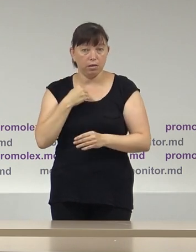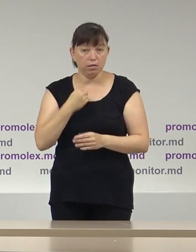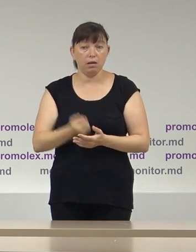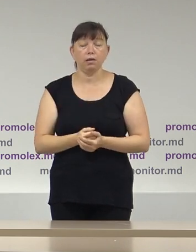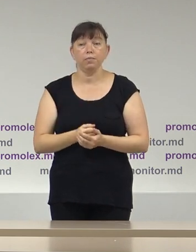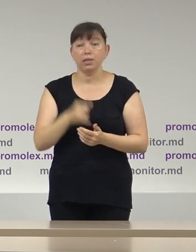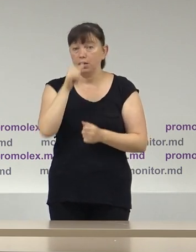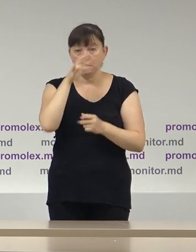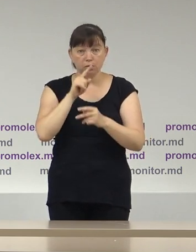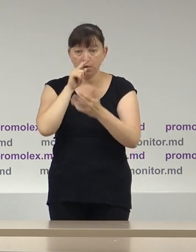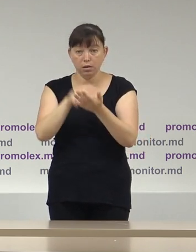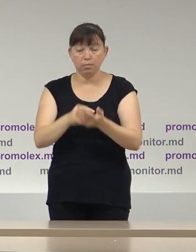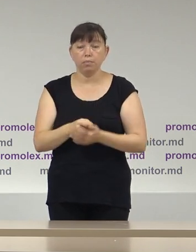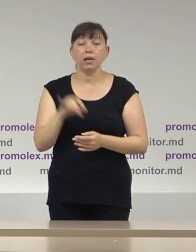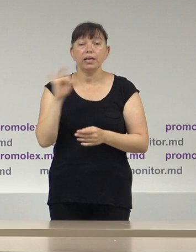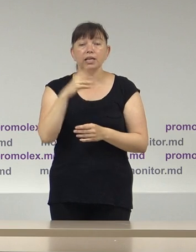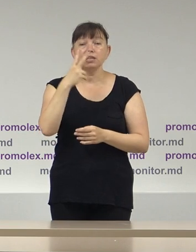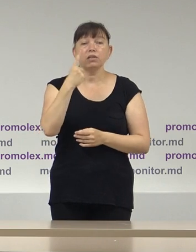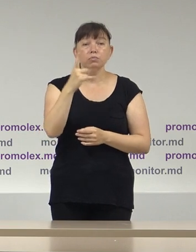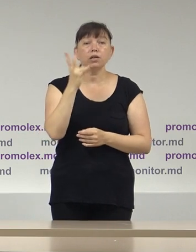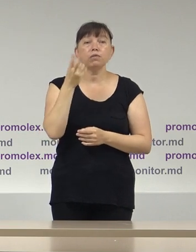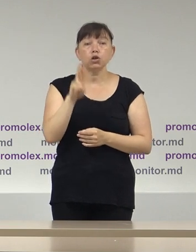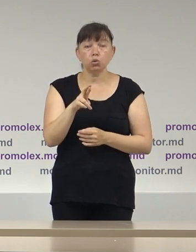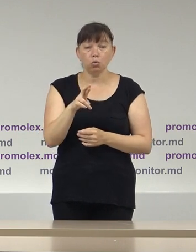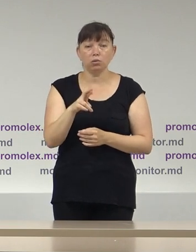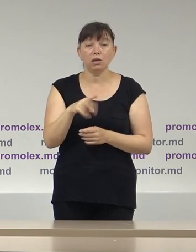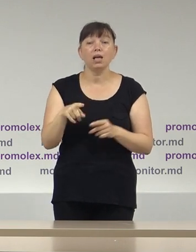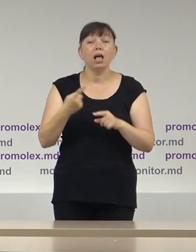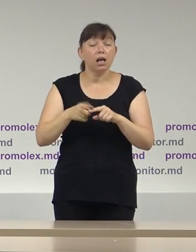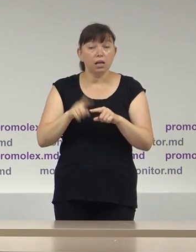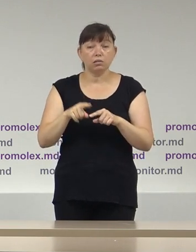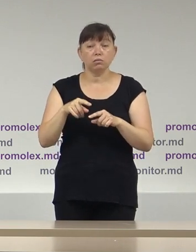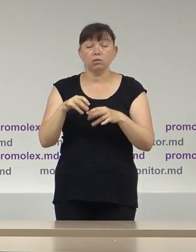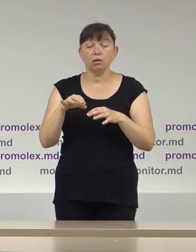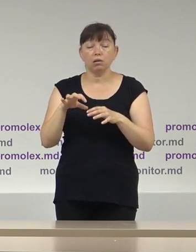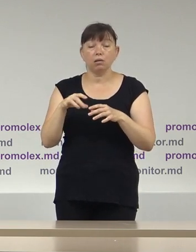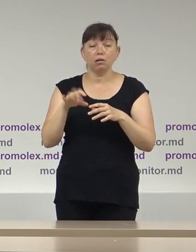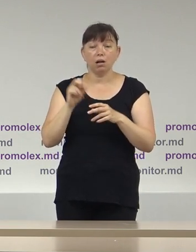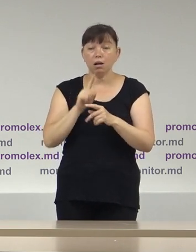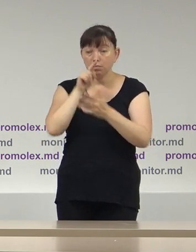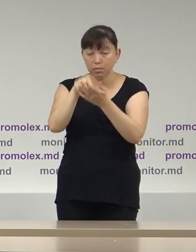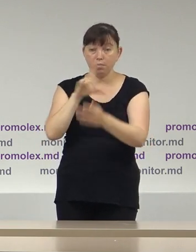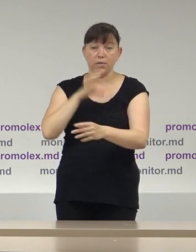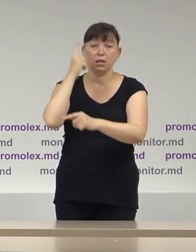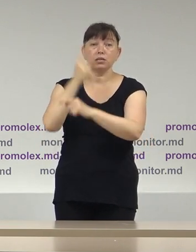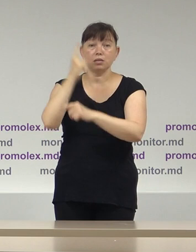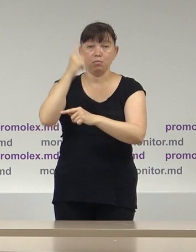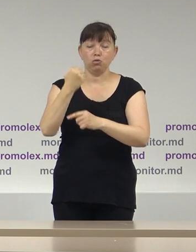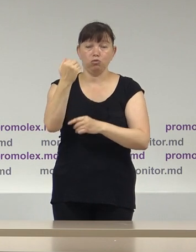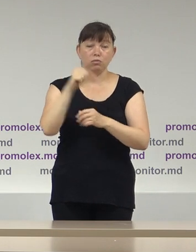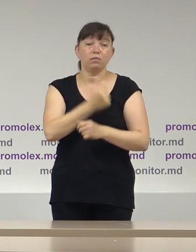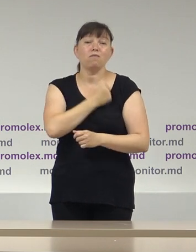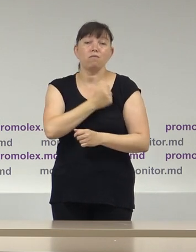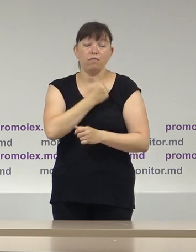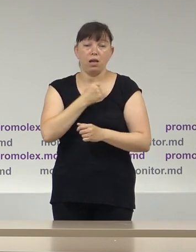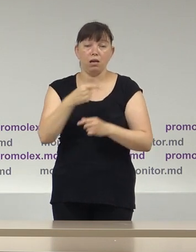Ca și în 21 iunie, accesul acestora din nou a fost restricționat de către forțile militare